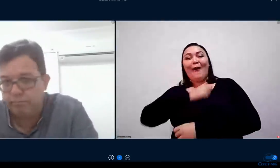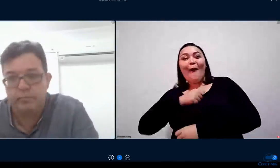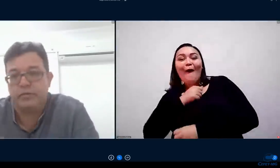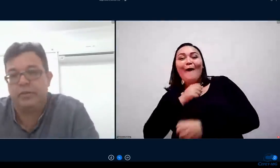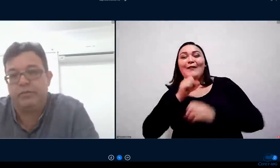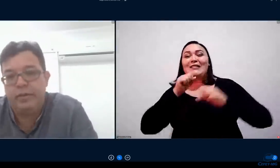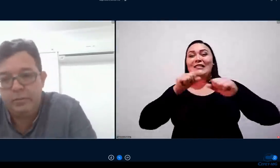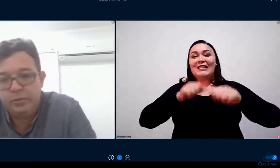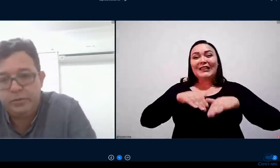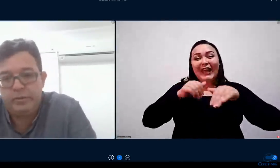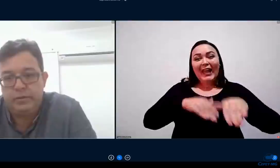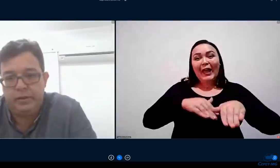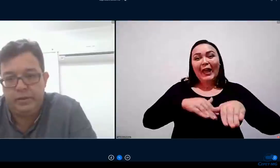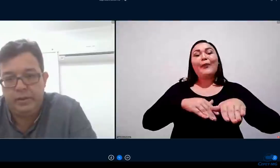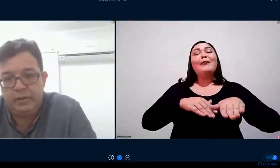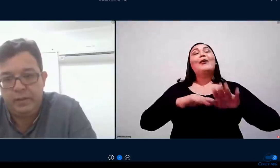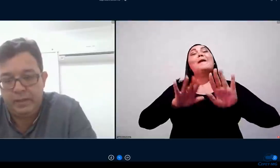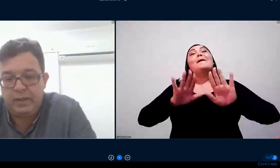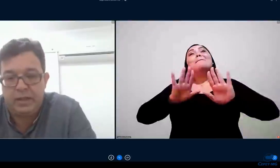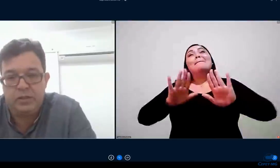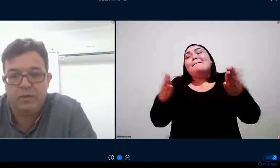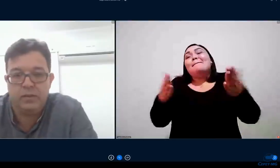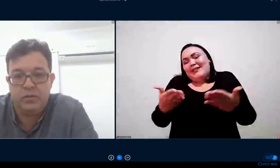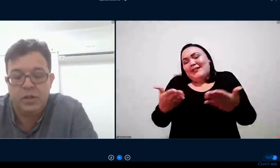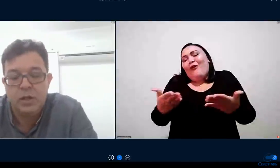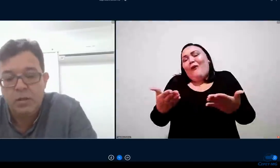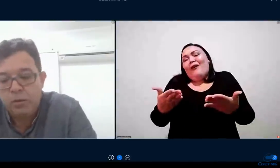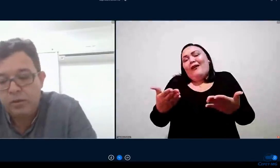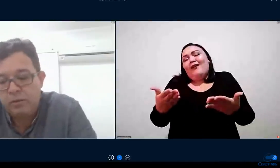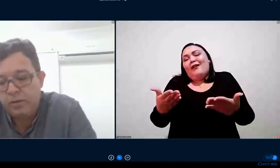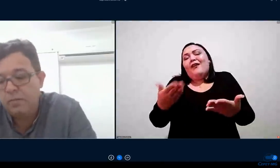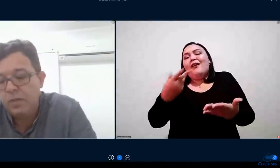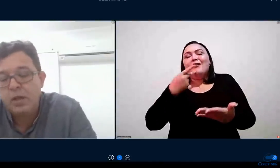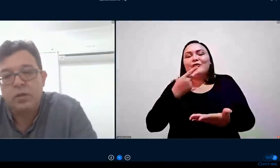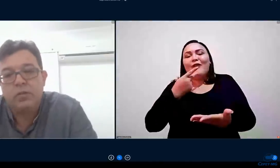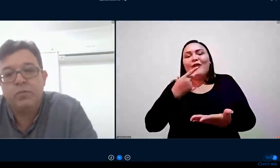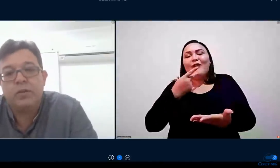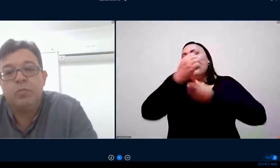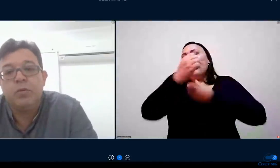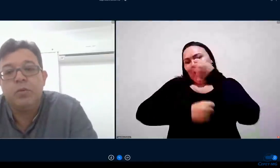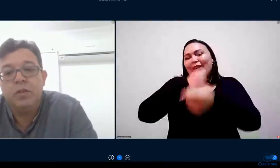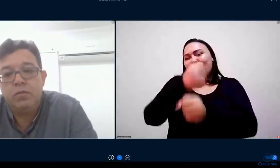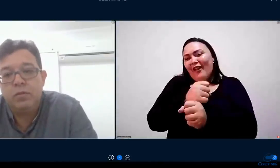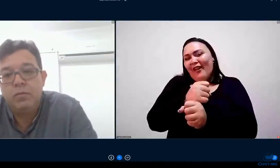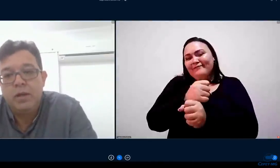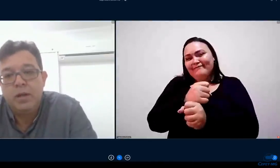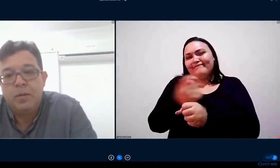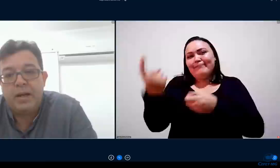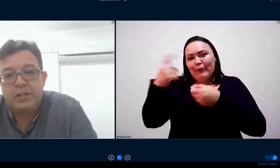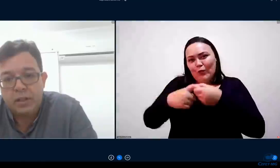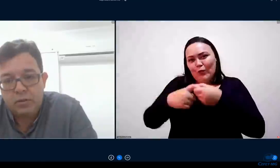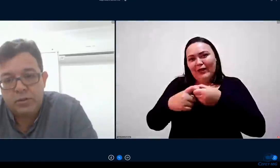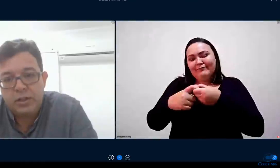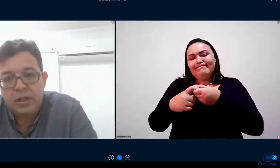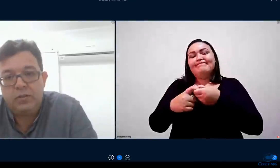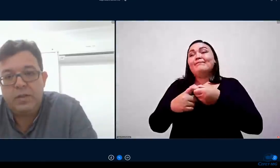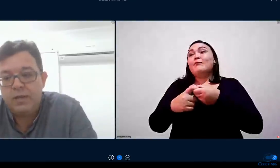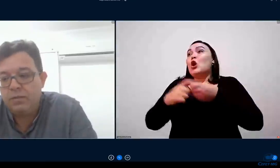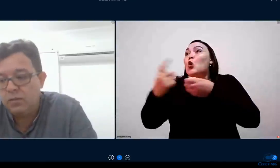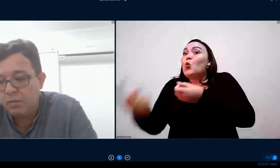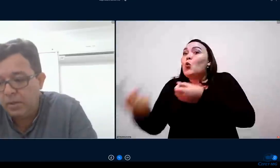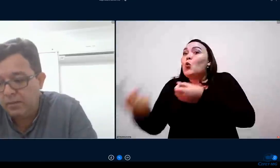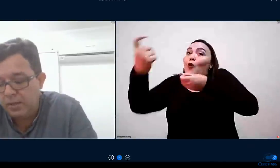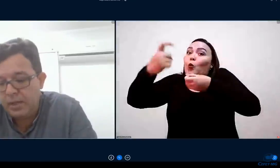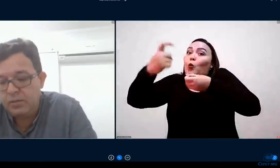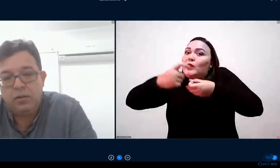nós já falamos essa narrativa existe para ano que vem nós vamos fazer o possível para diagnosticar